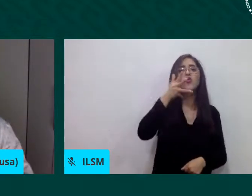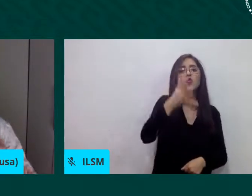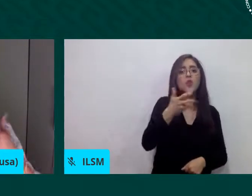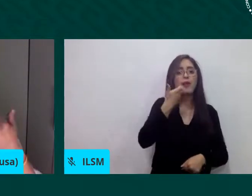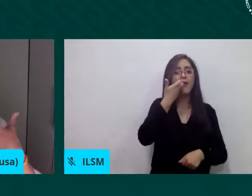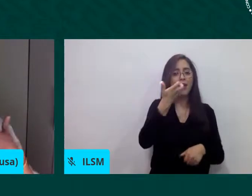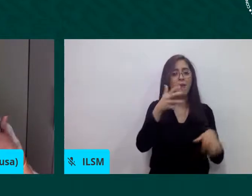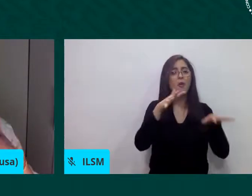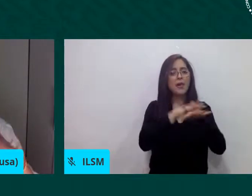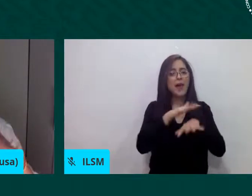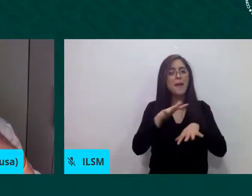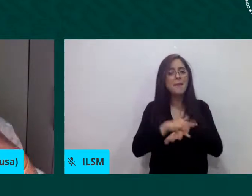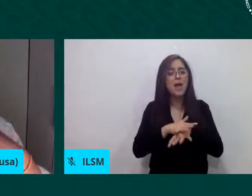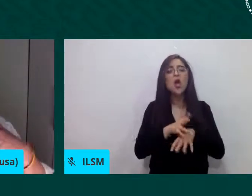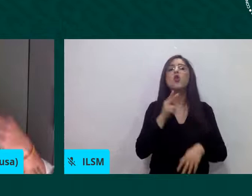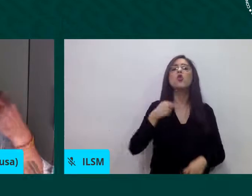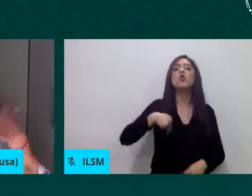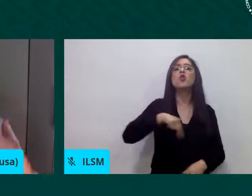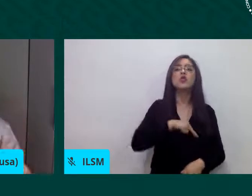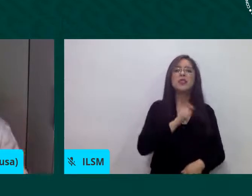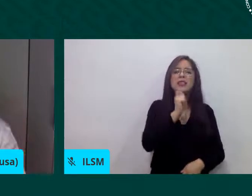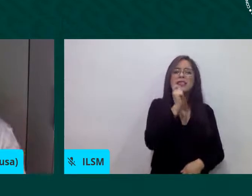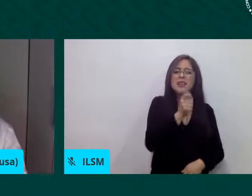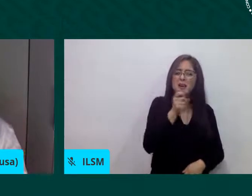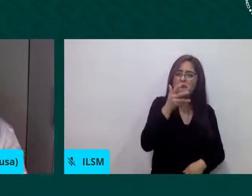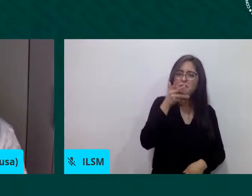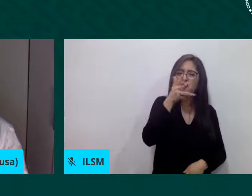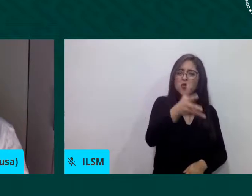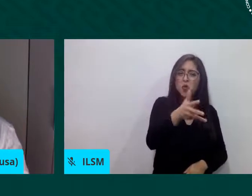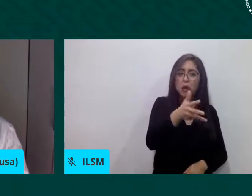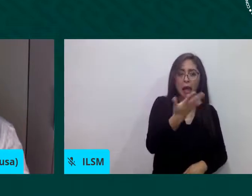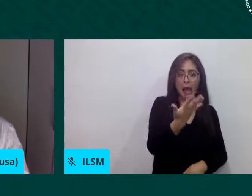recordar lo que fuimos todos.